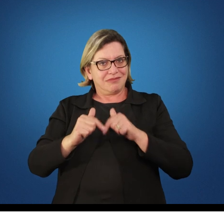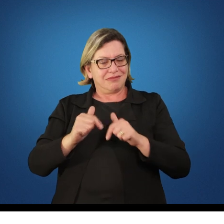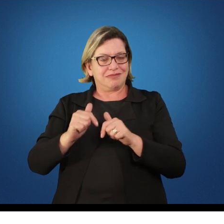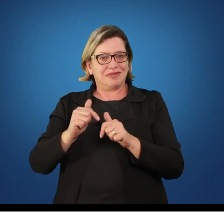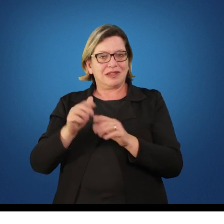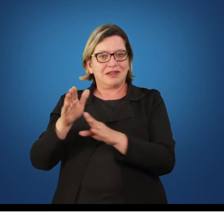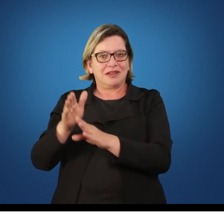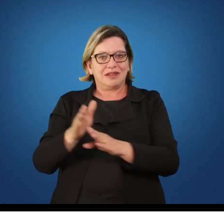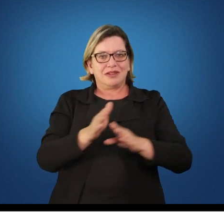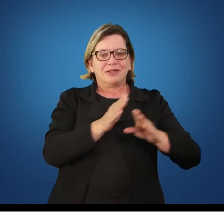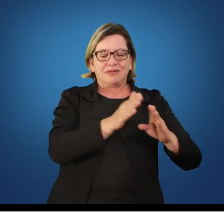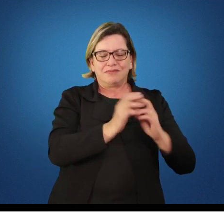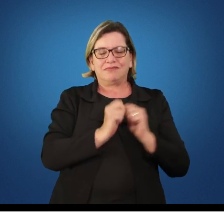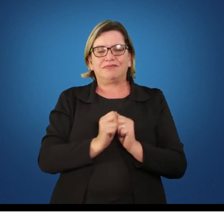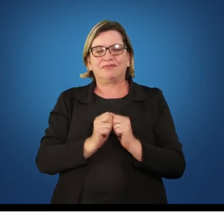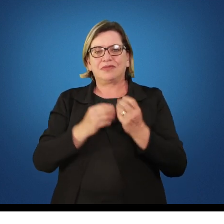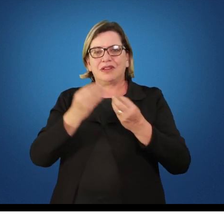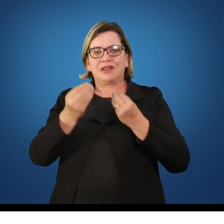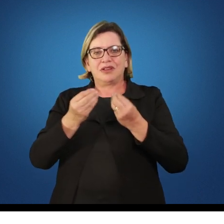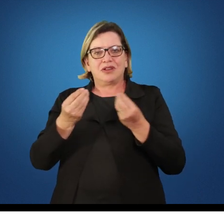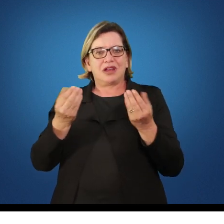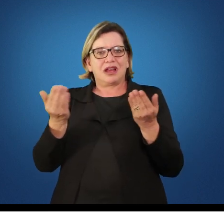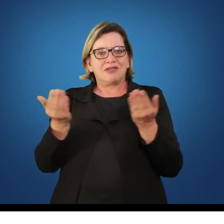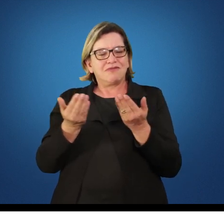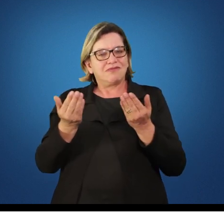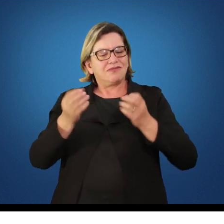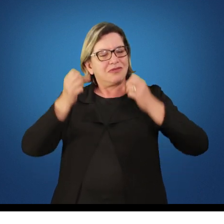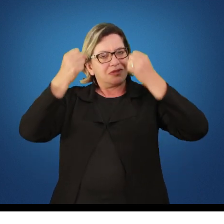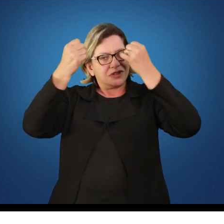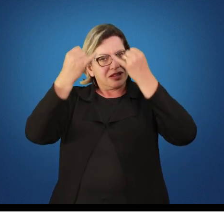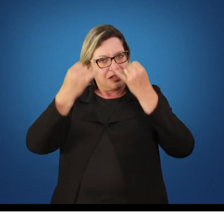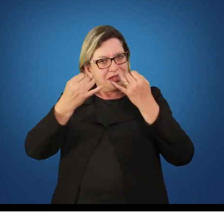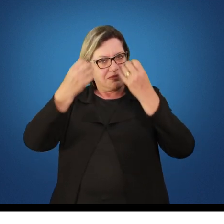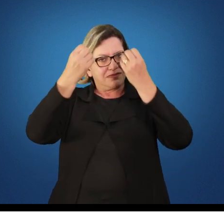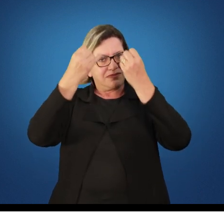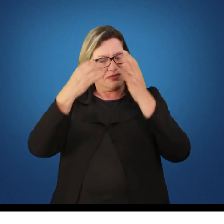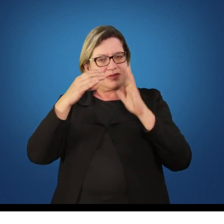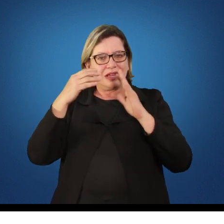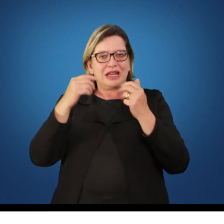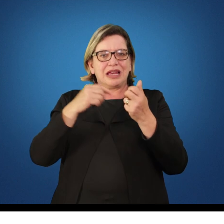Perante isso, nós vamos trabalhar com seis unidades.